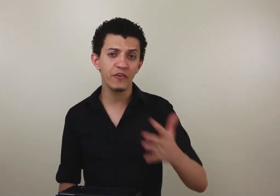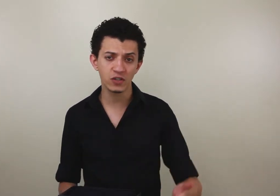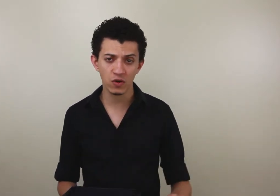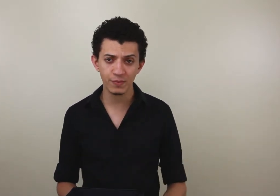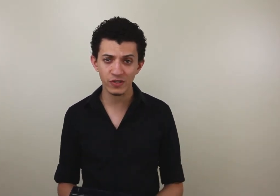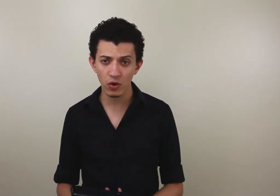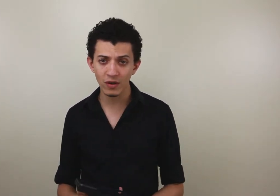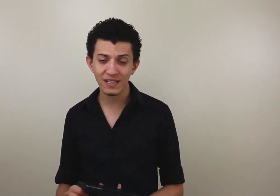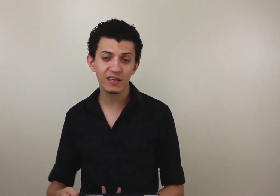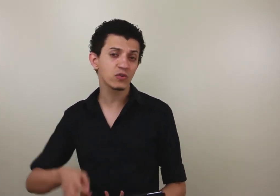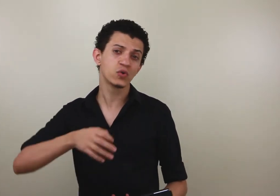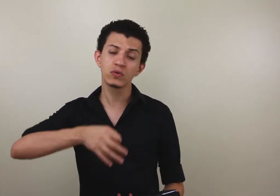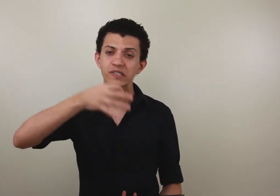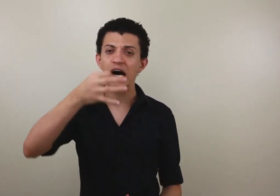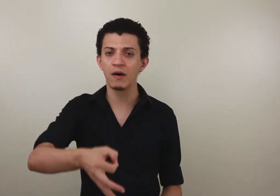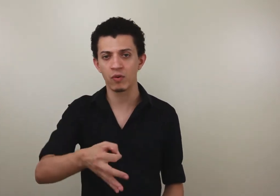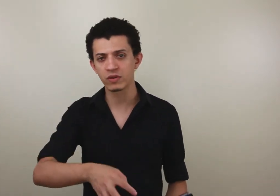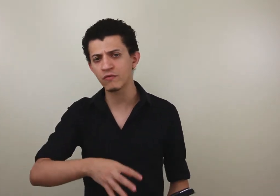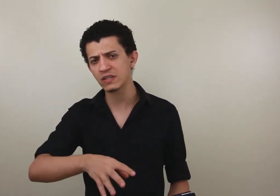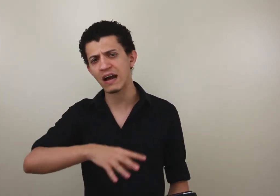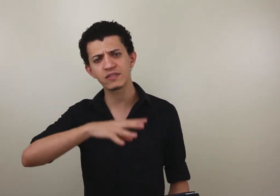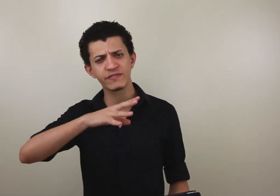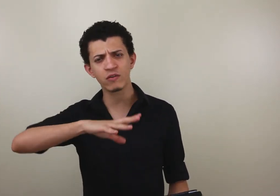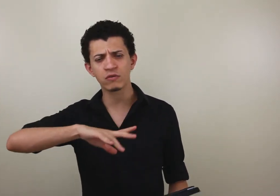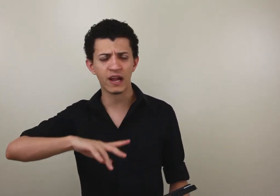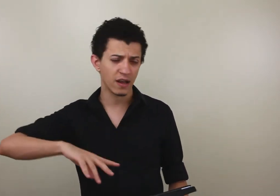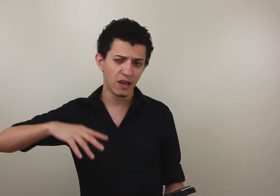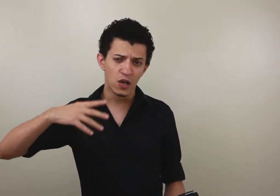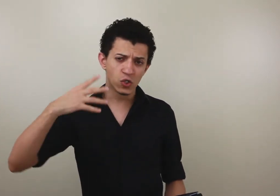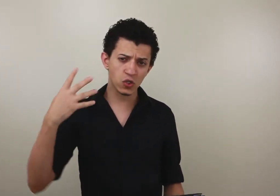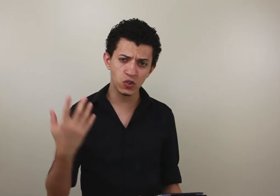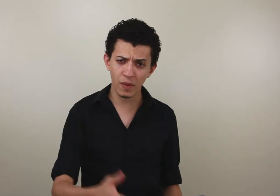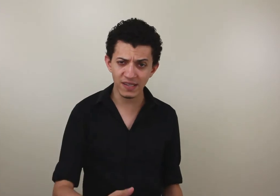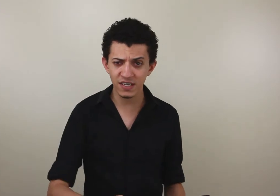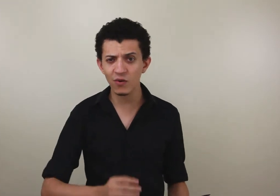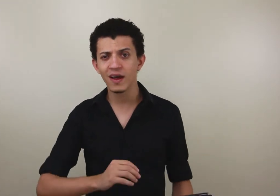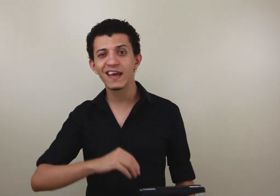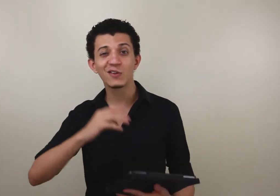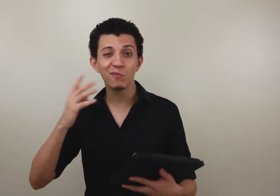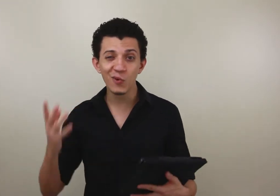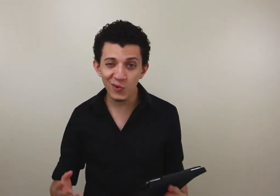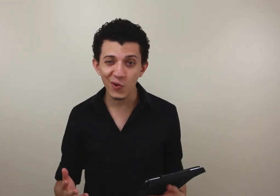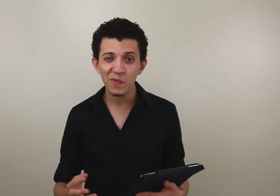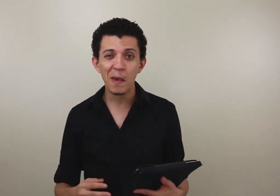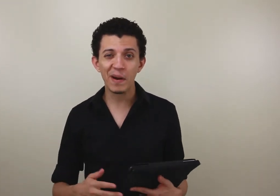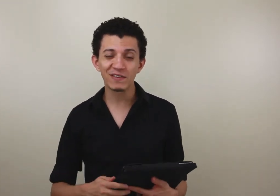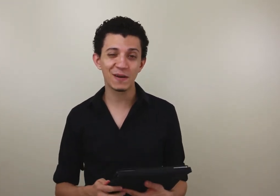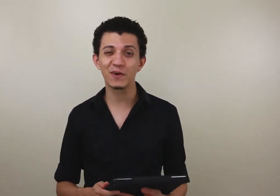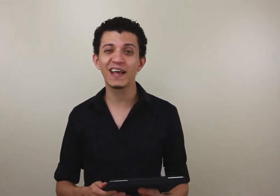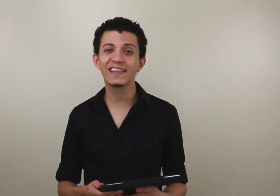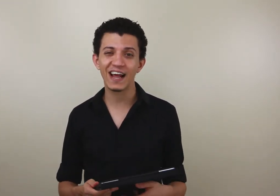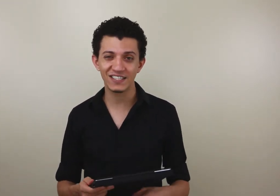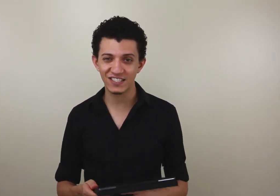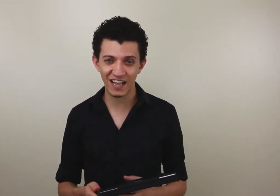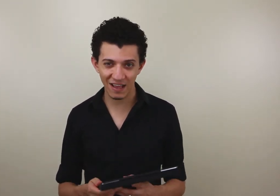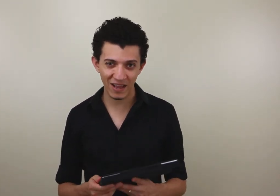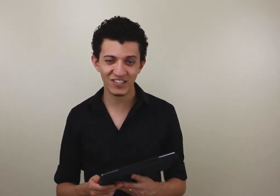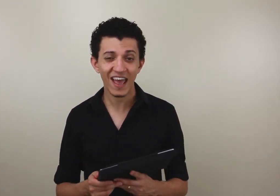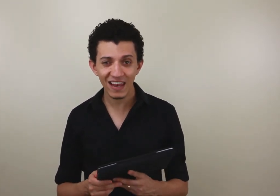vídeo com as pessoas, e que os surdos amam. Então, lá você vai encontrar surdos do Brasil e do mundo para você poder interagir diretamente em